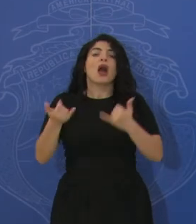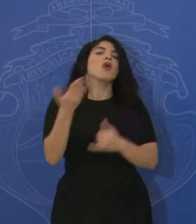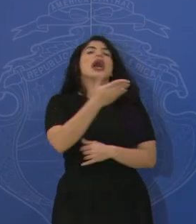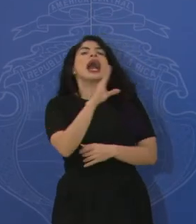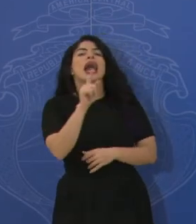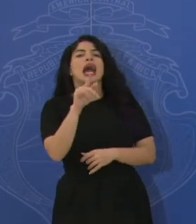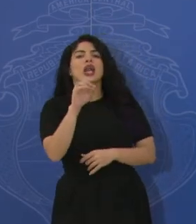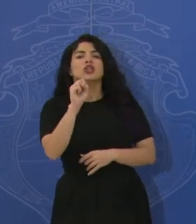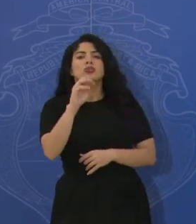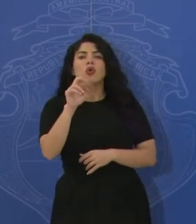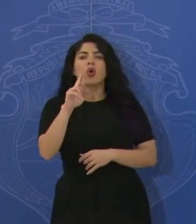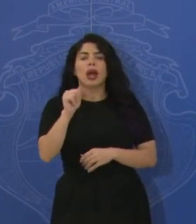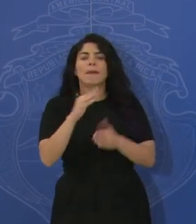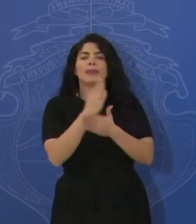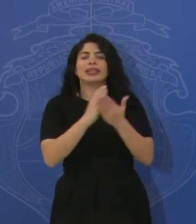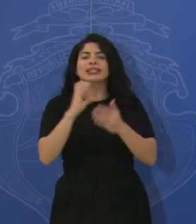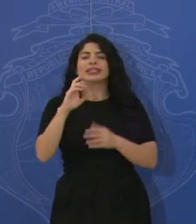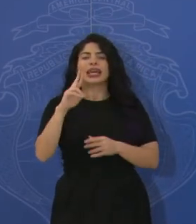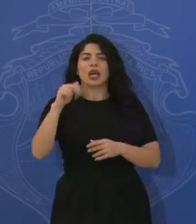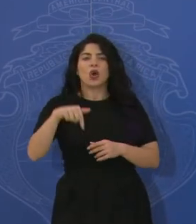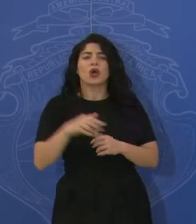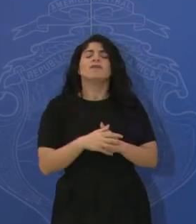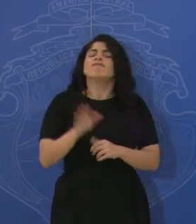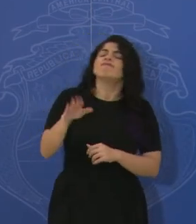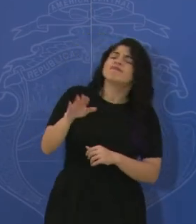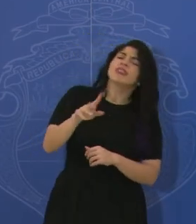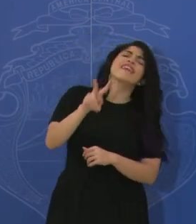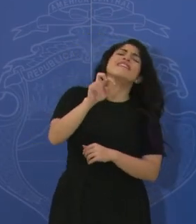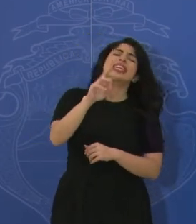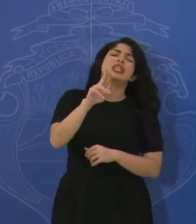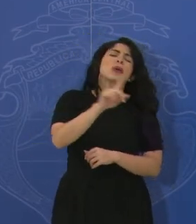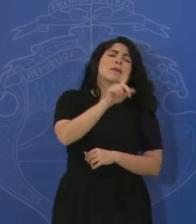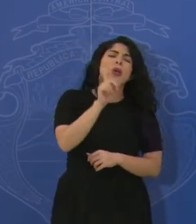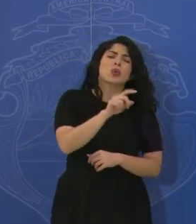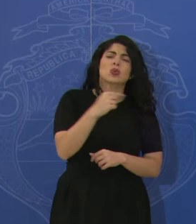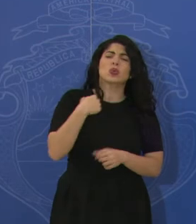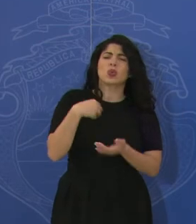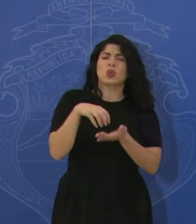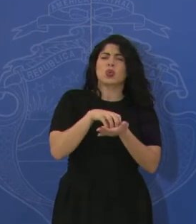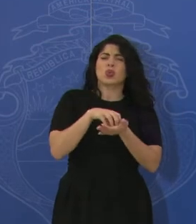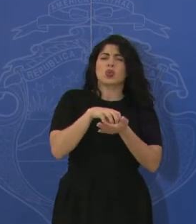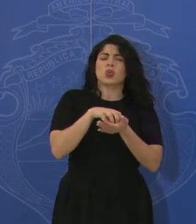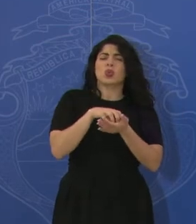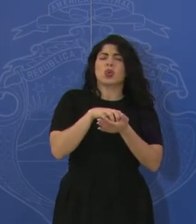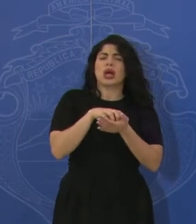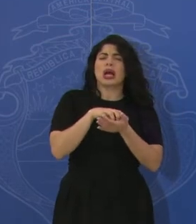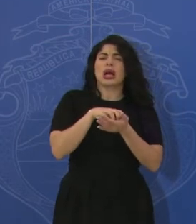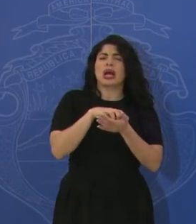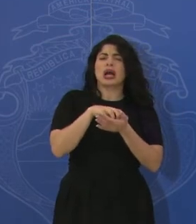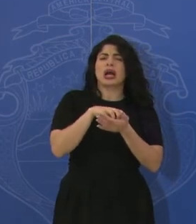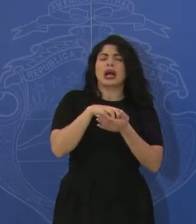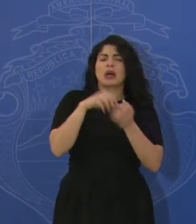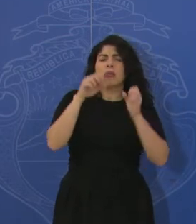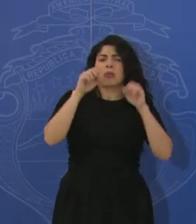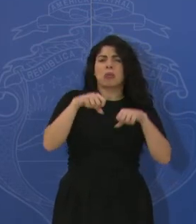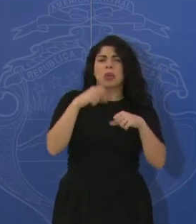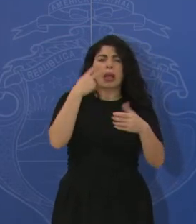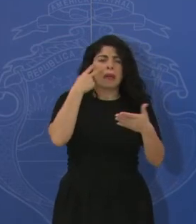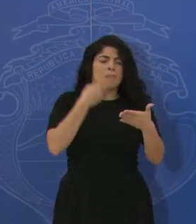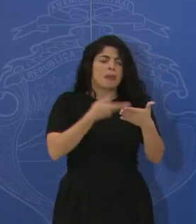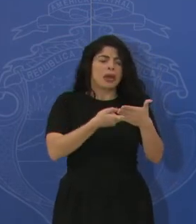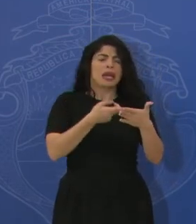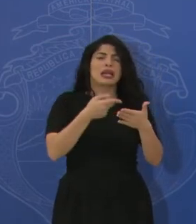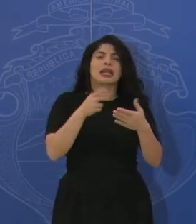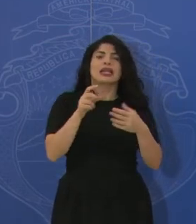Don Víctor, son dos consultas. Una, me queda la duda en el aspecto número, bueno, que supuestamente se puede tocar el sábado